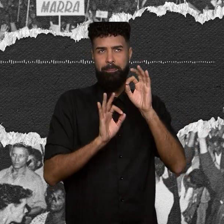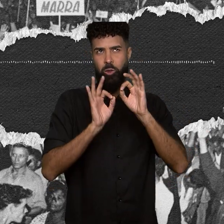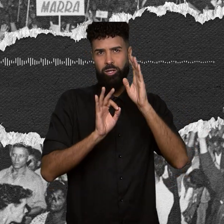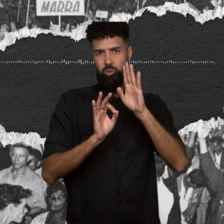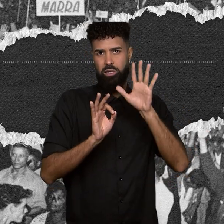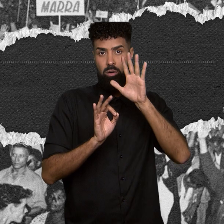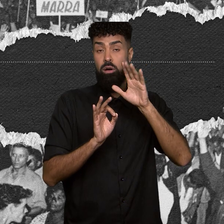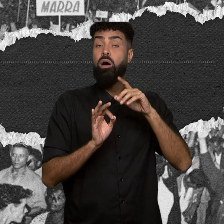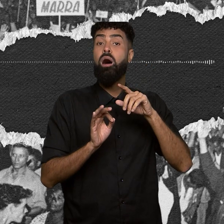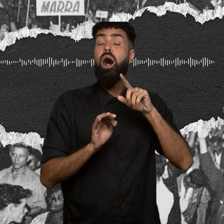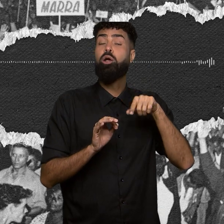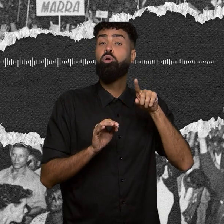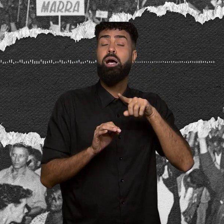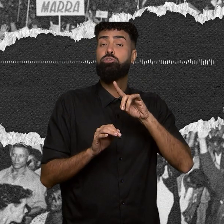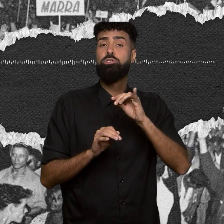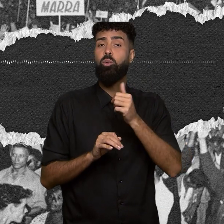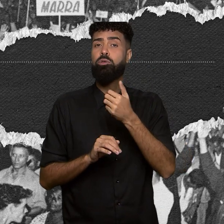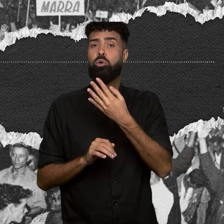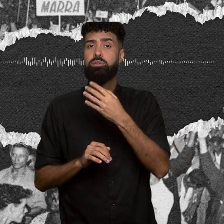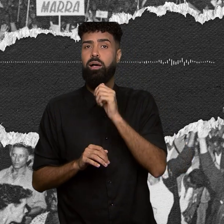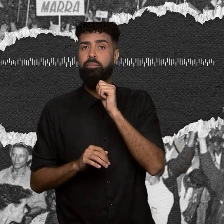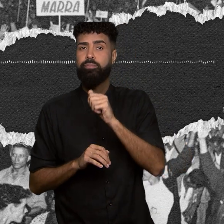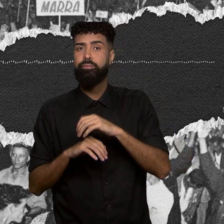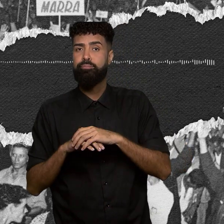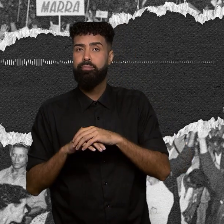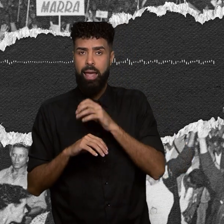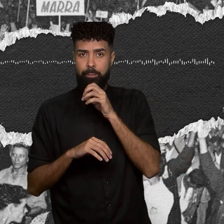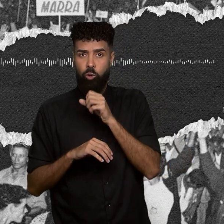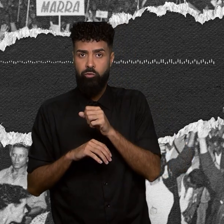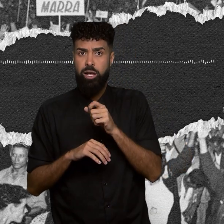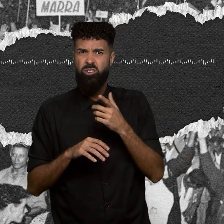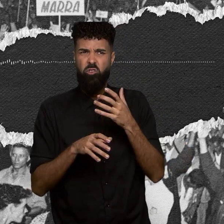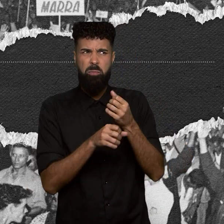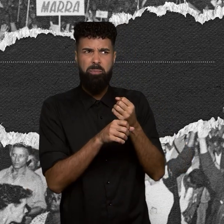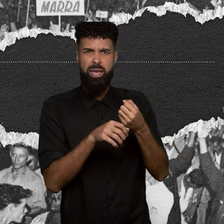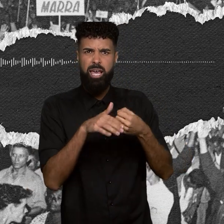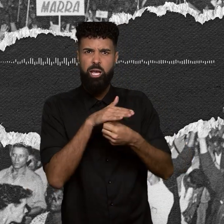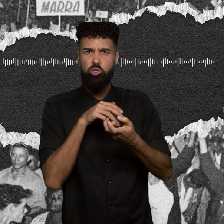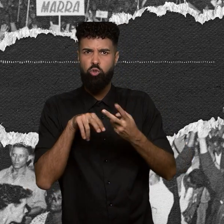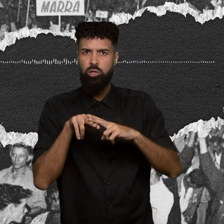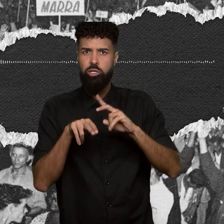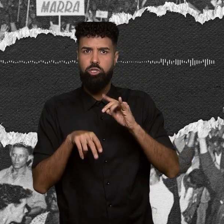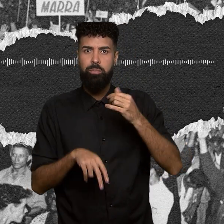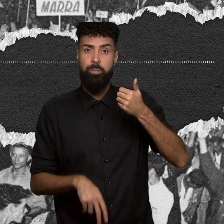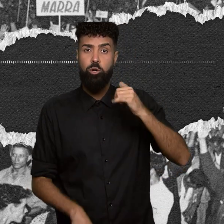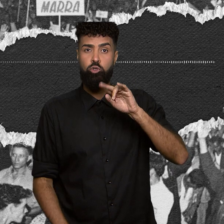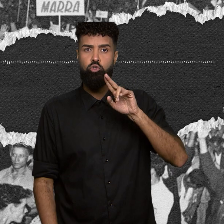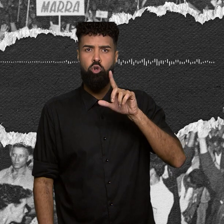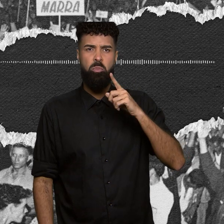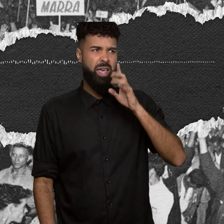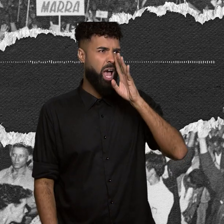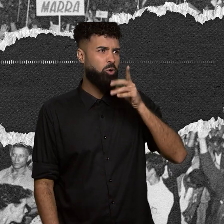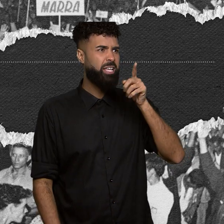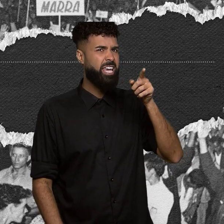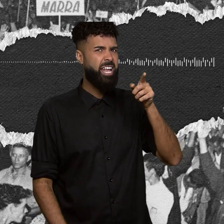14 de abril. Já Paulo Freire foi preso no dia 1º de julho, acusado de atividades subversivas.